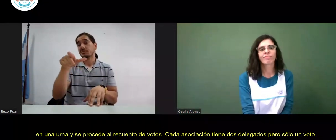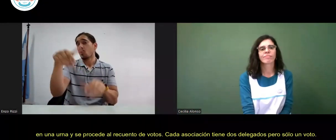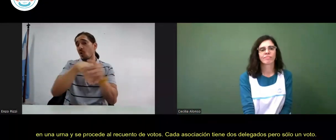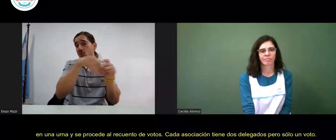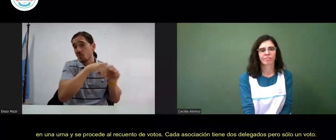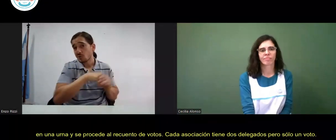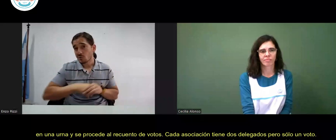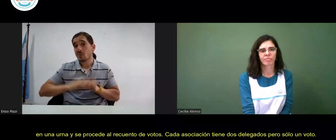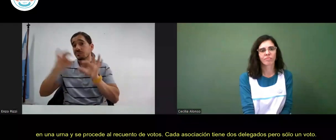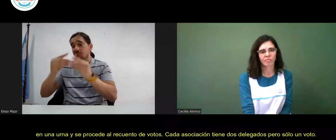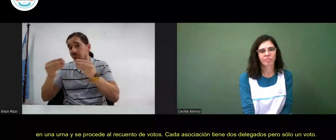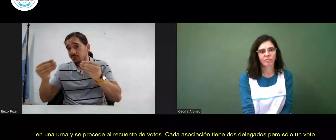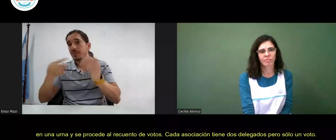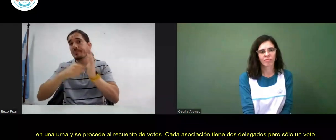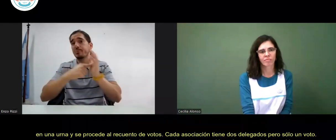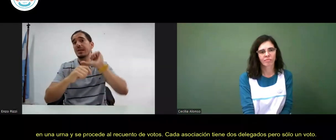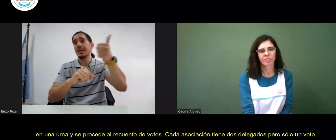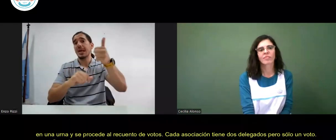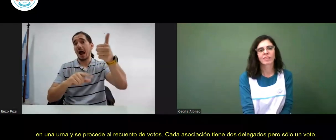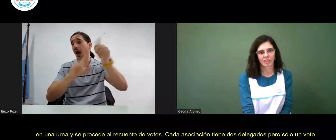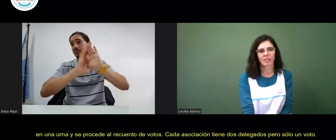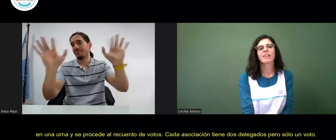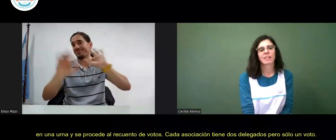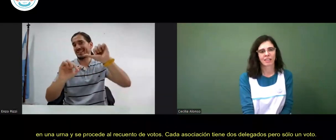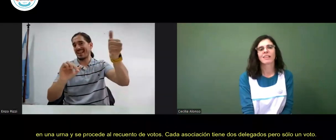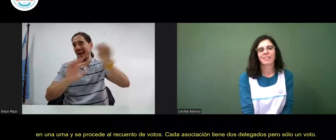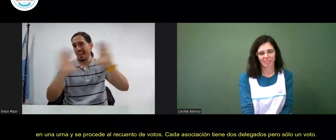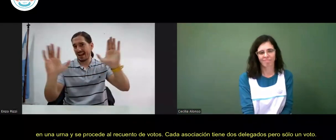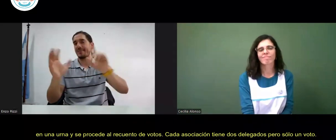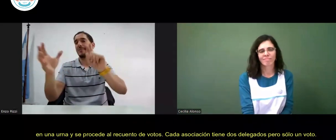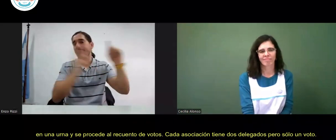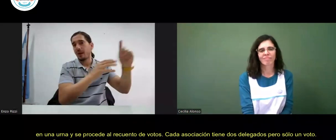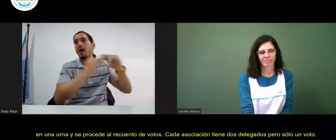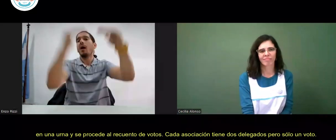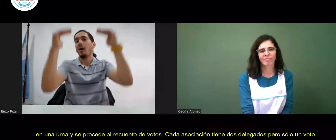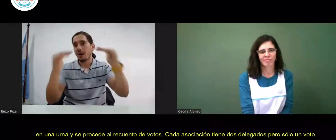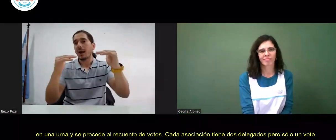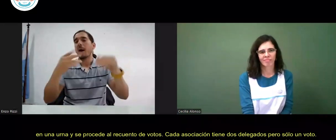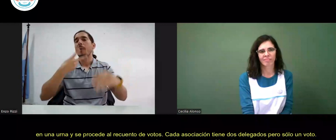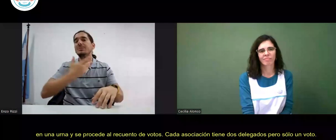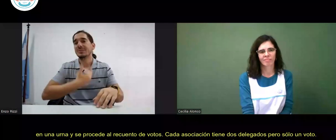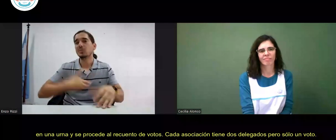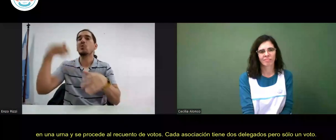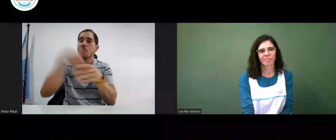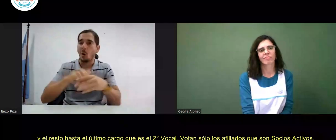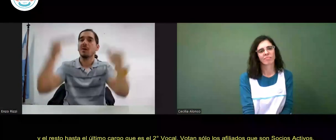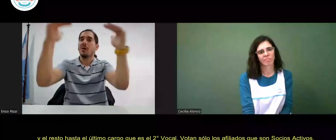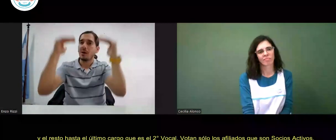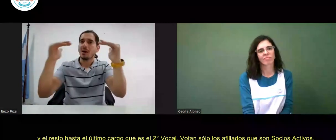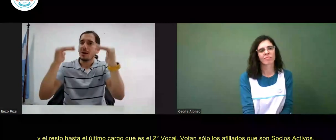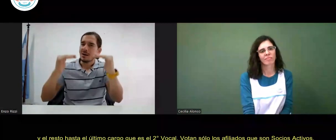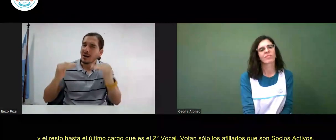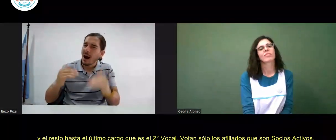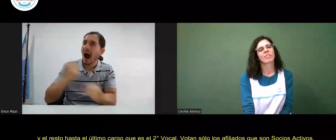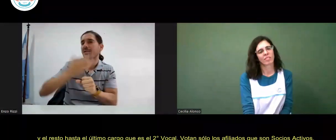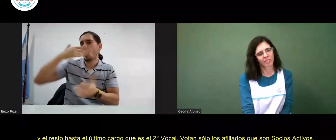cuando se termina la votación el que tiene más votos gana y se sigue por el vicepresidente y el resto hasta el